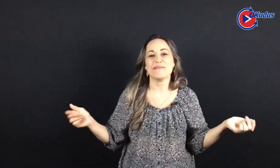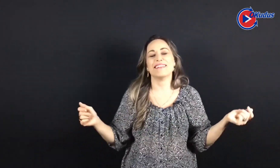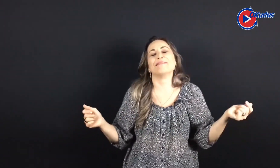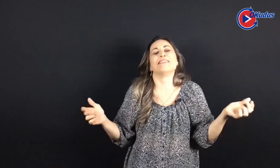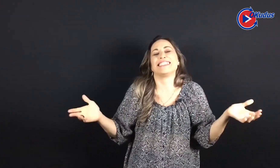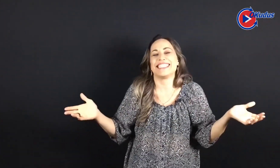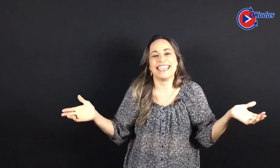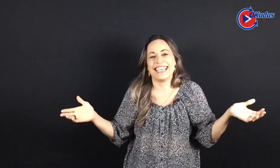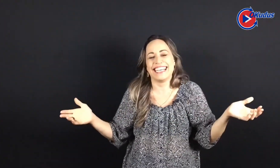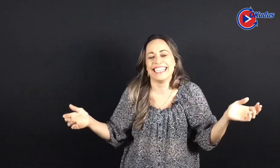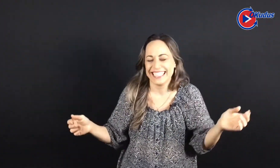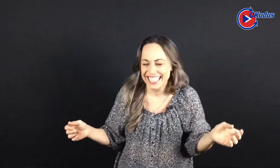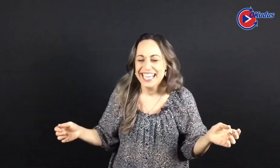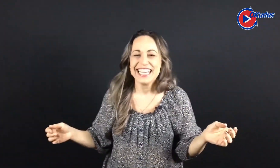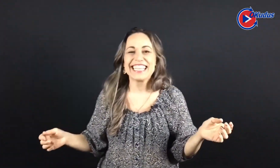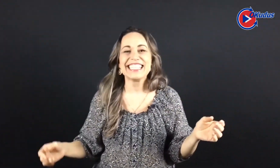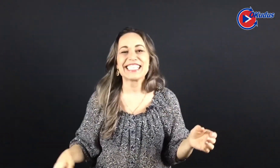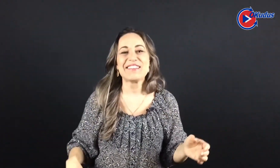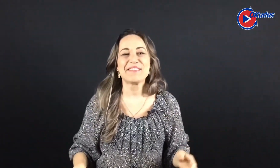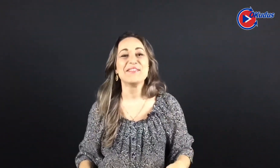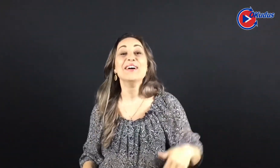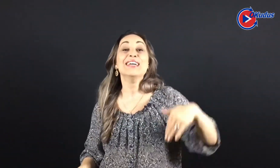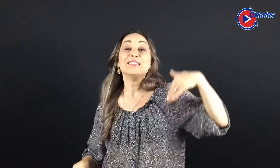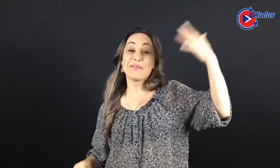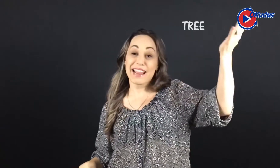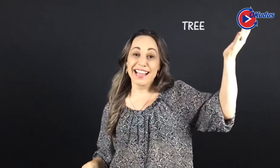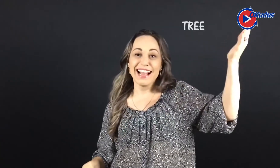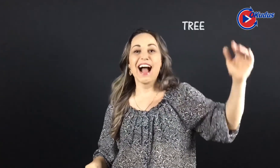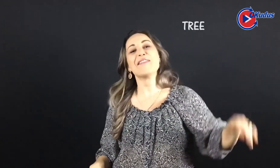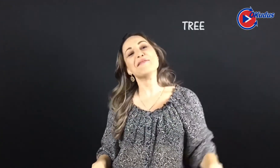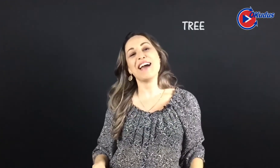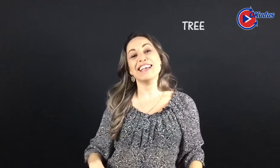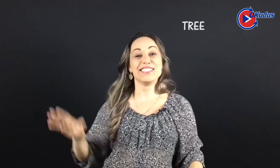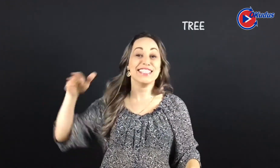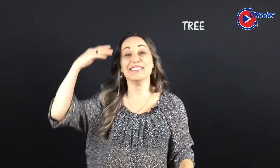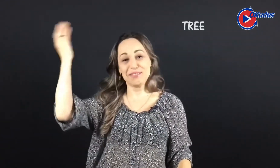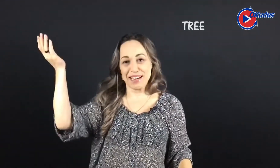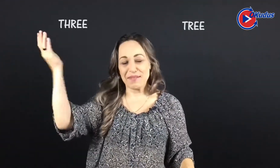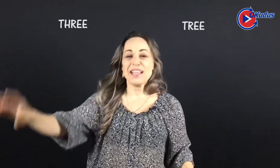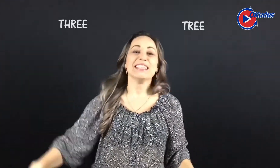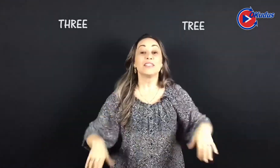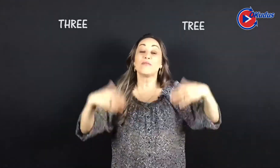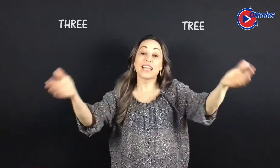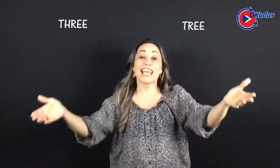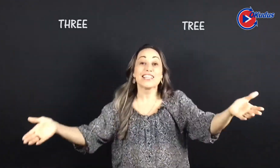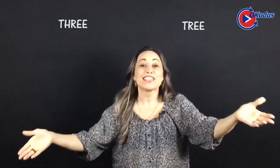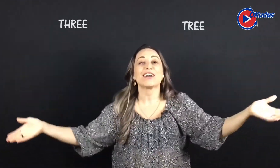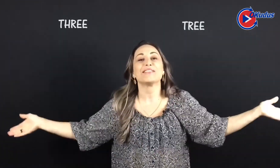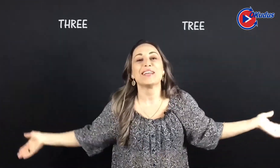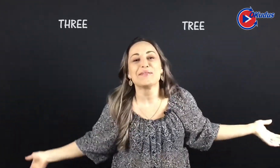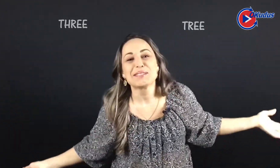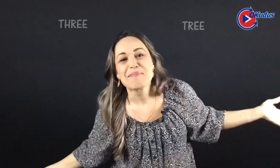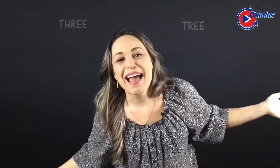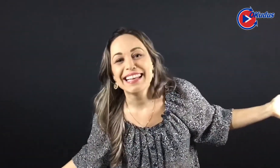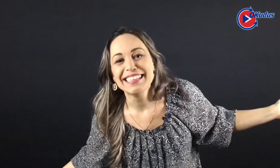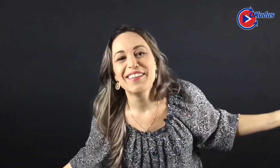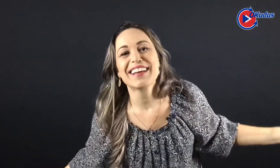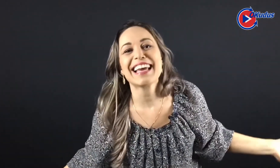brasileira, que escreveu tree ao invés de tree. Então, fica aí a dica, cuidado com o spelling, ok?